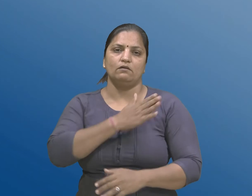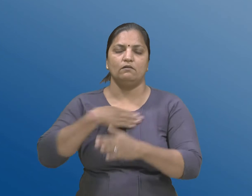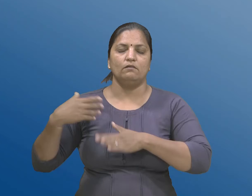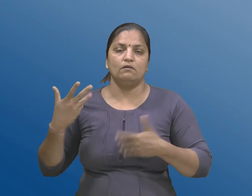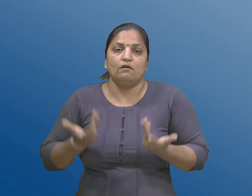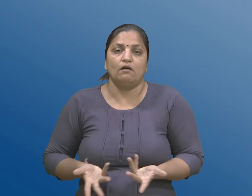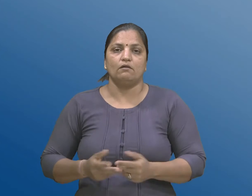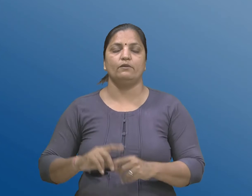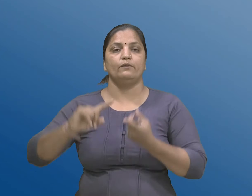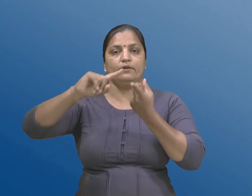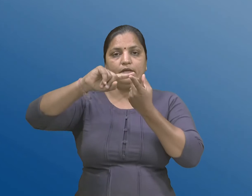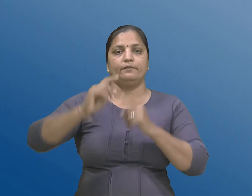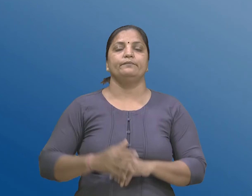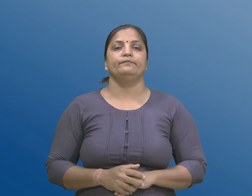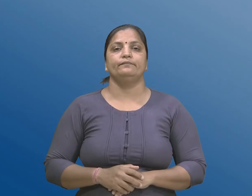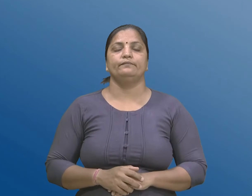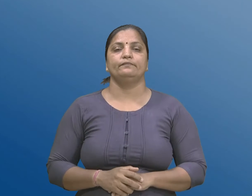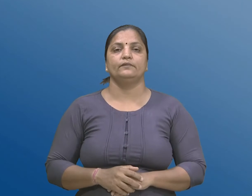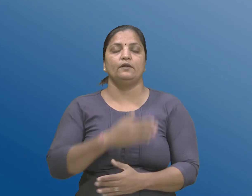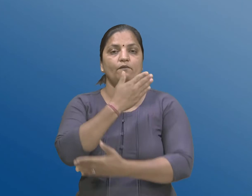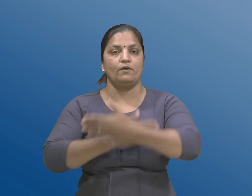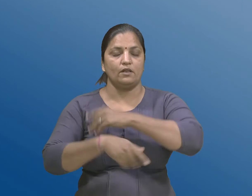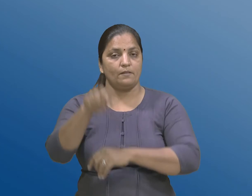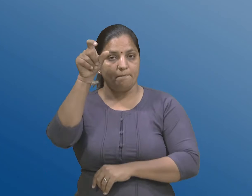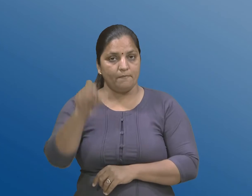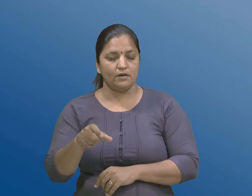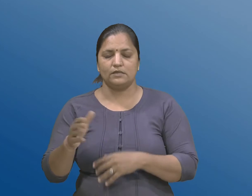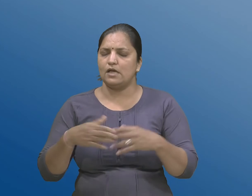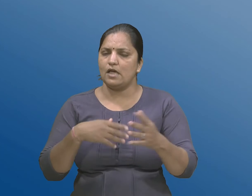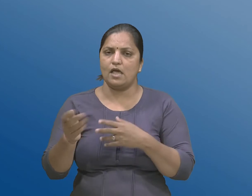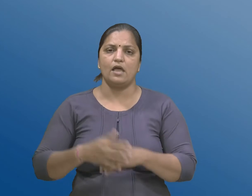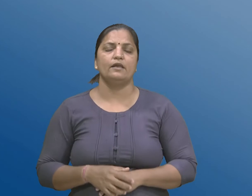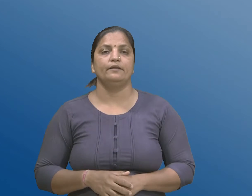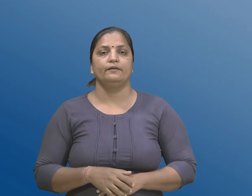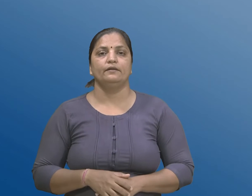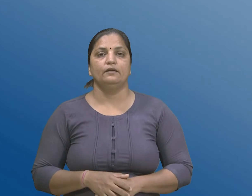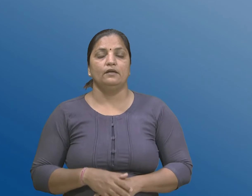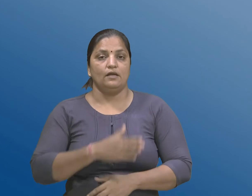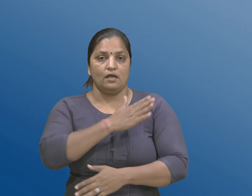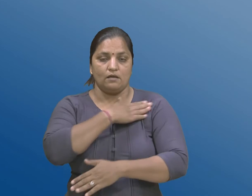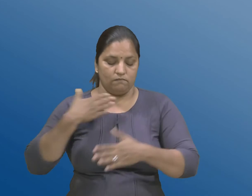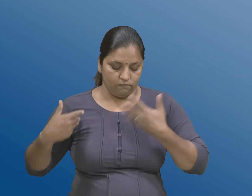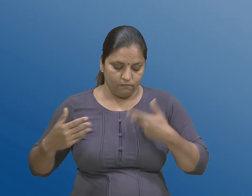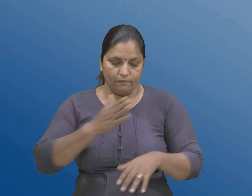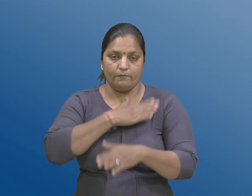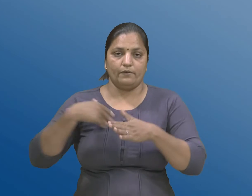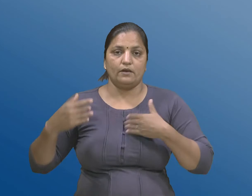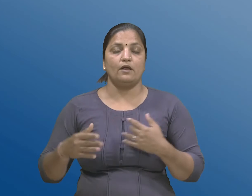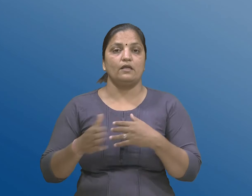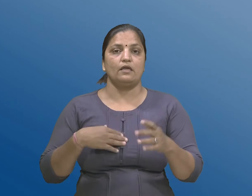इ विकलांगता धरावती व्यक्तिना कोई पण शारिरिक अंगो के ज्ञानी इंद्रियो